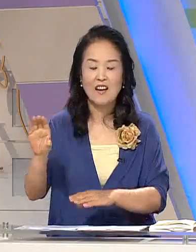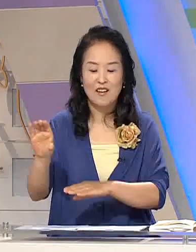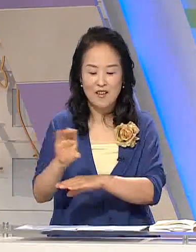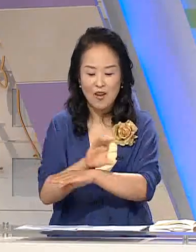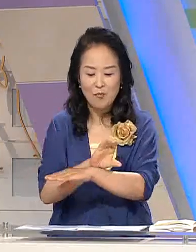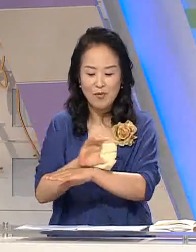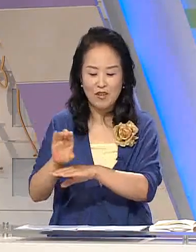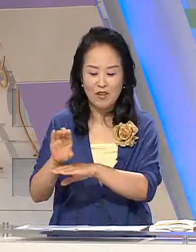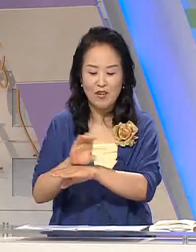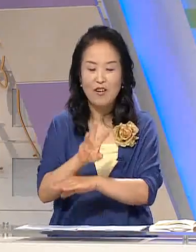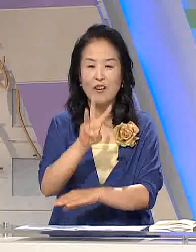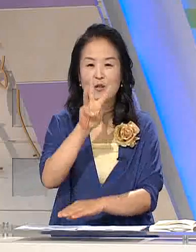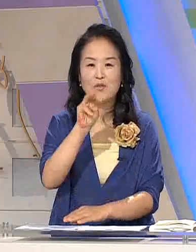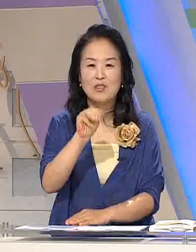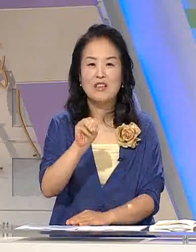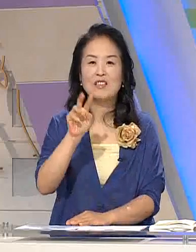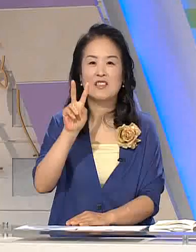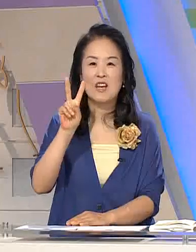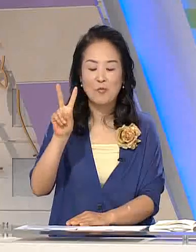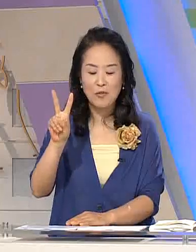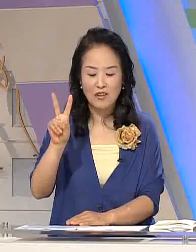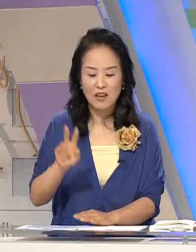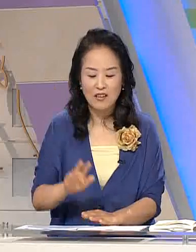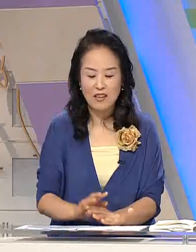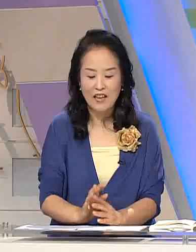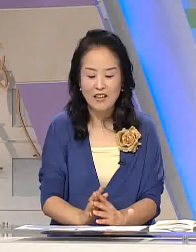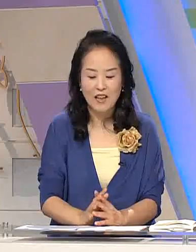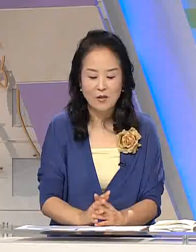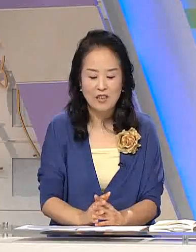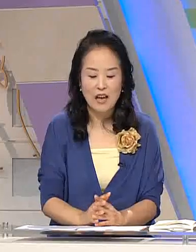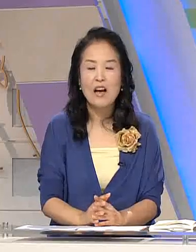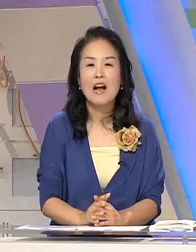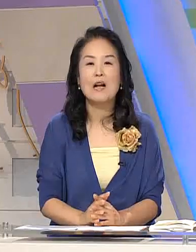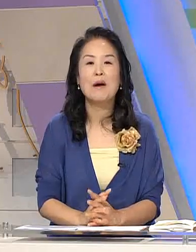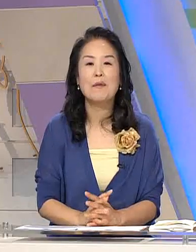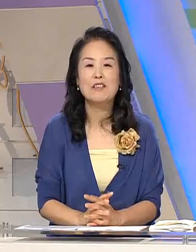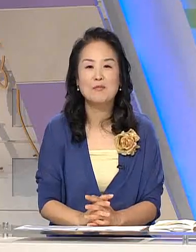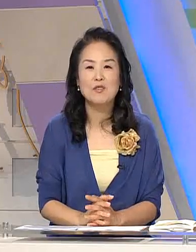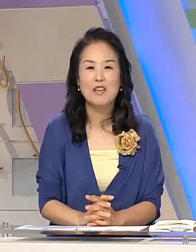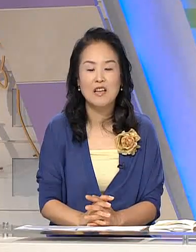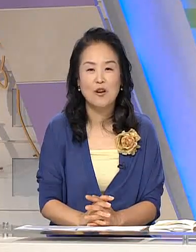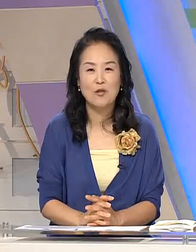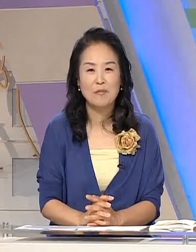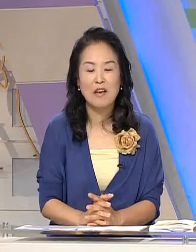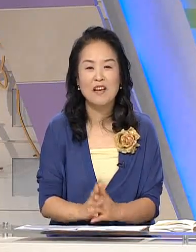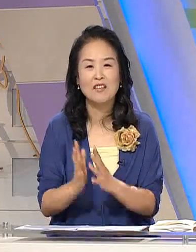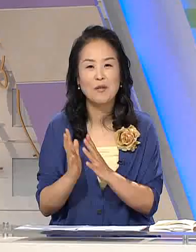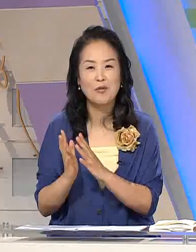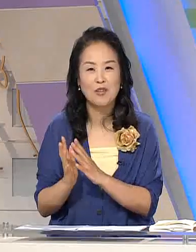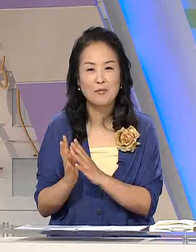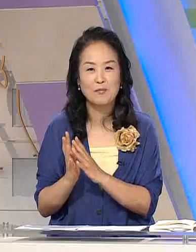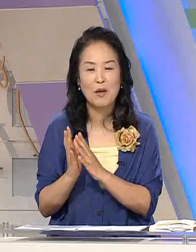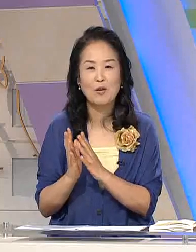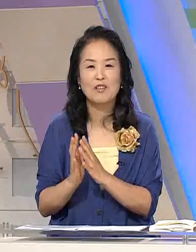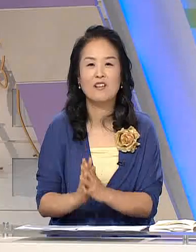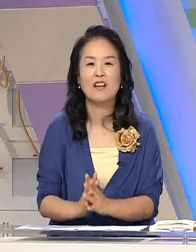컴퓨터 또 제곱미터가 그 예인데요. 자 알파벳 지문자가 나온 김에 예전에 배웠던